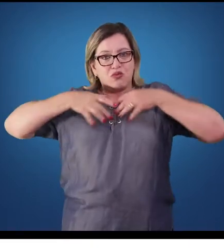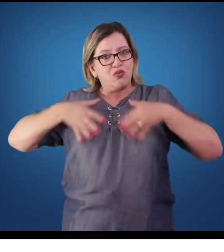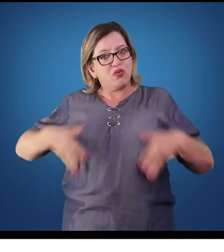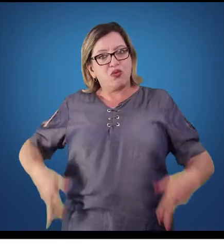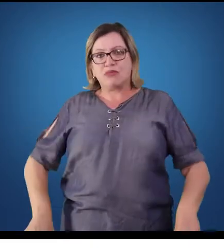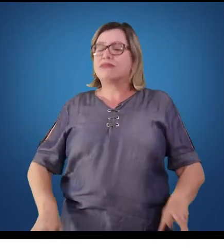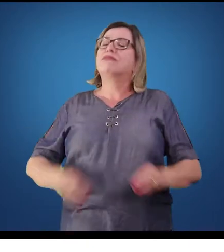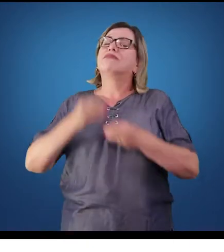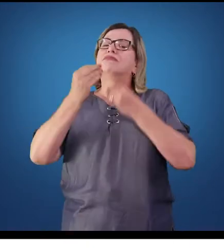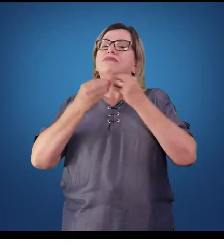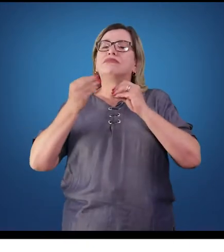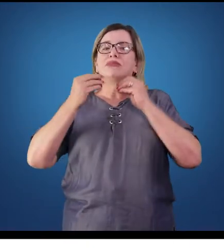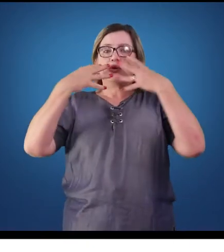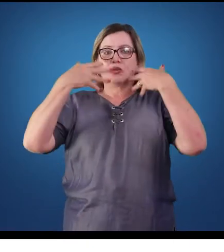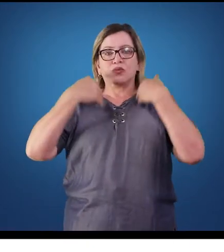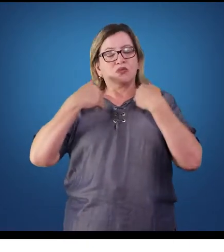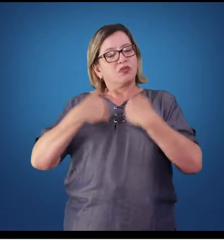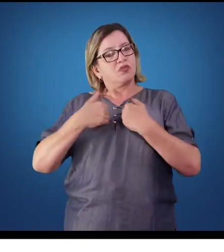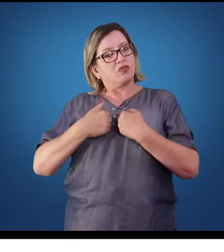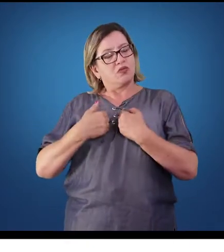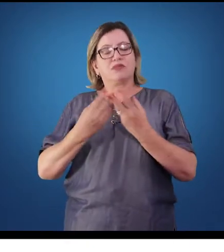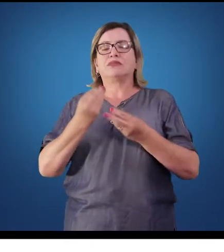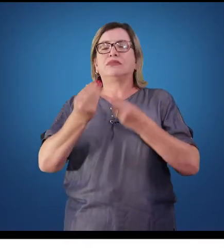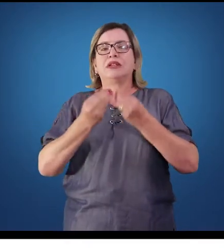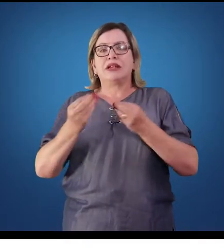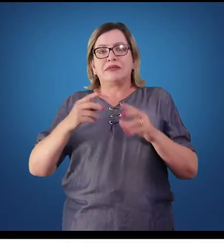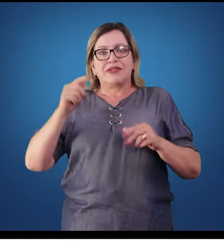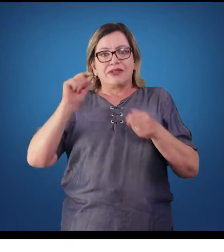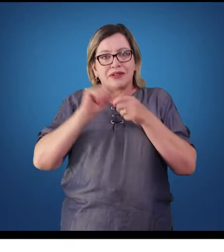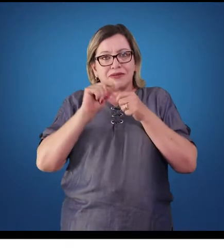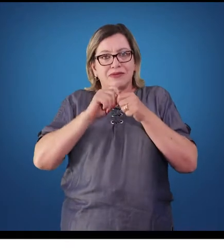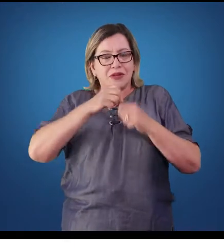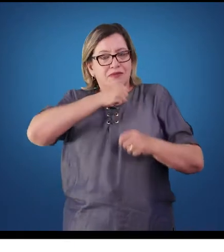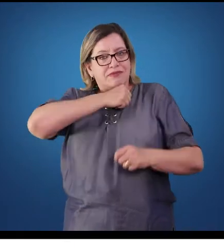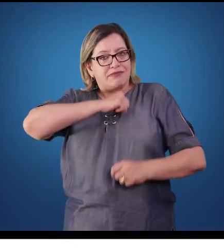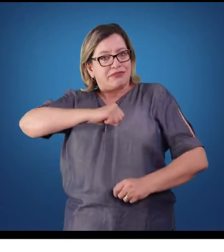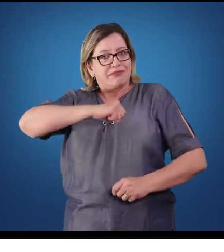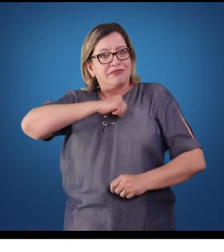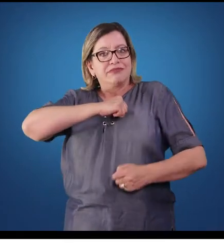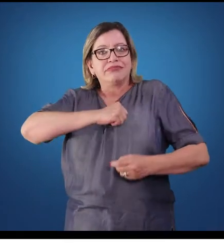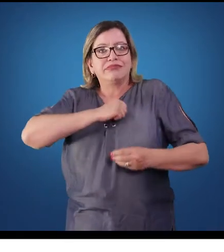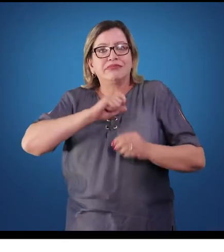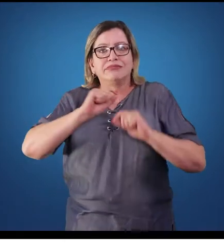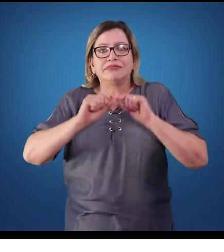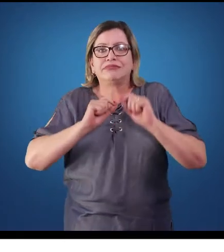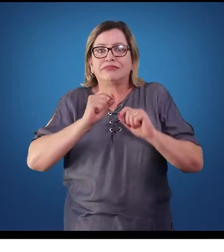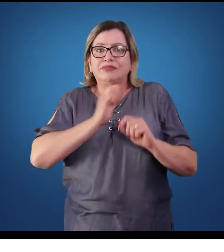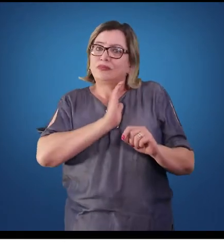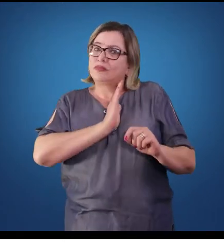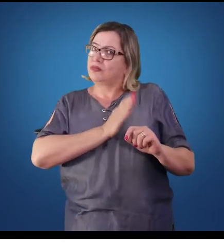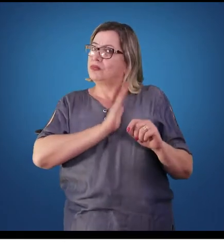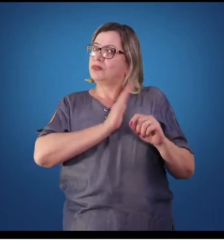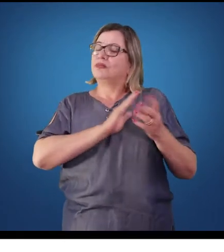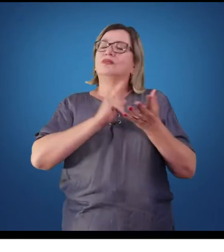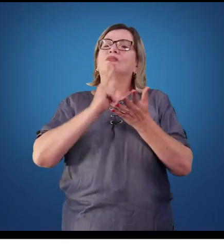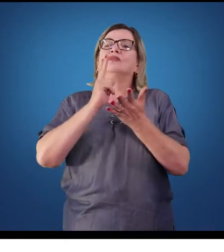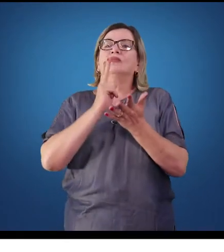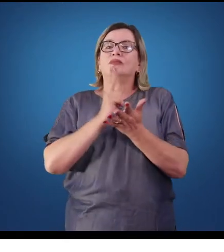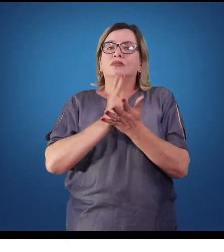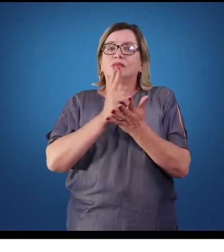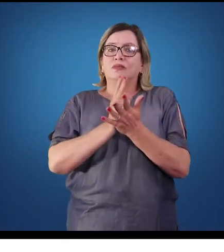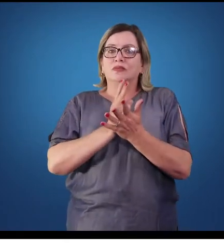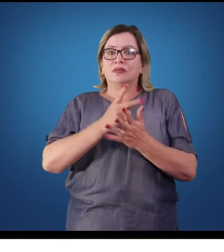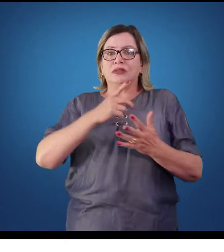por todos os órgãos do corpo humano. Para a realização desse bombeamento, o coração então, ele é